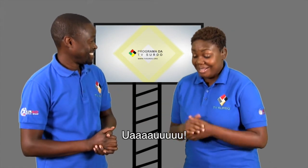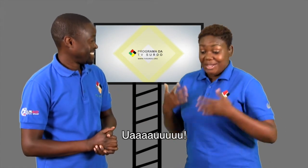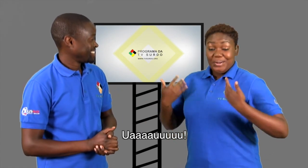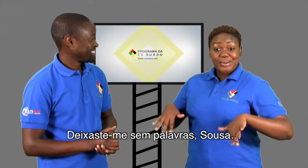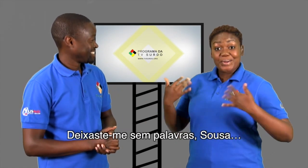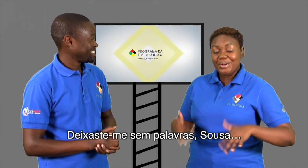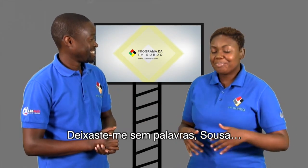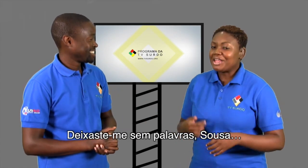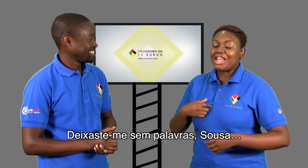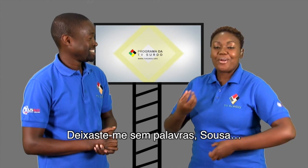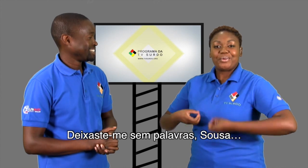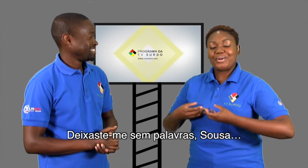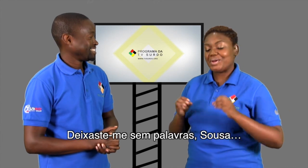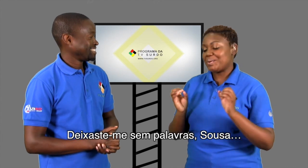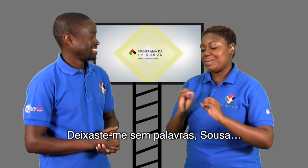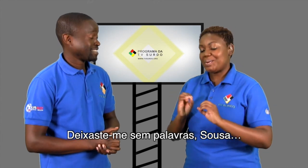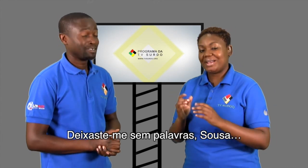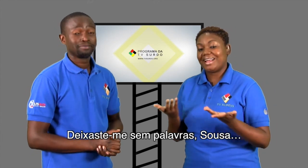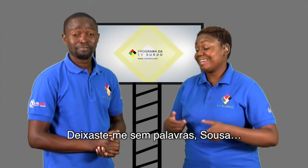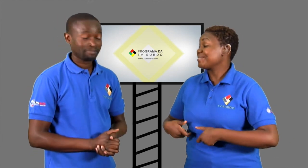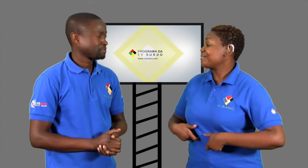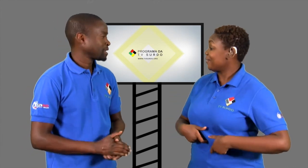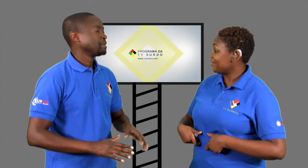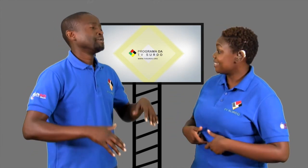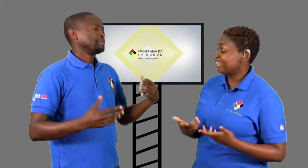Uau! Deixaste-me sem palavras, Suza.